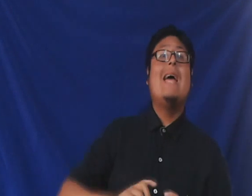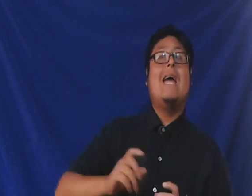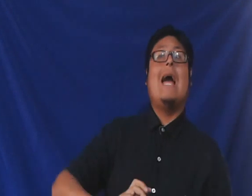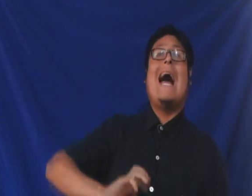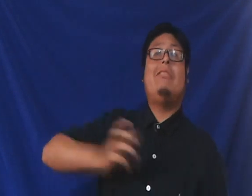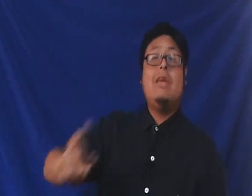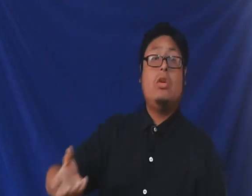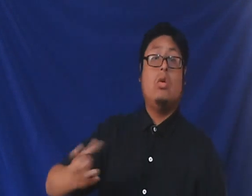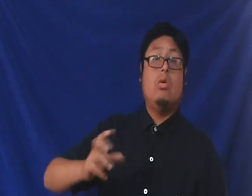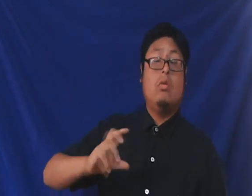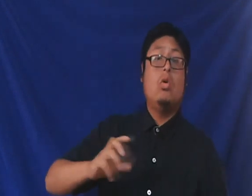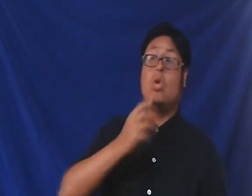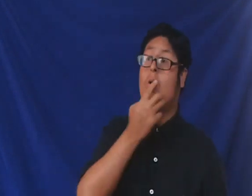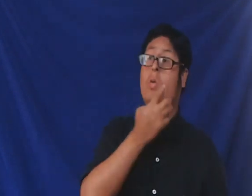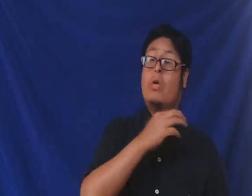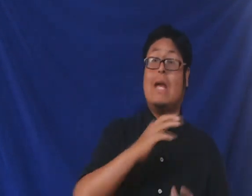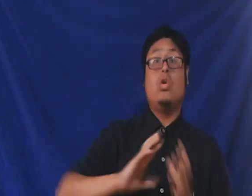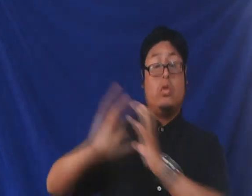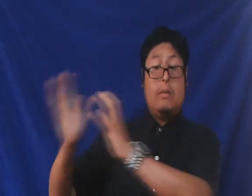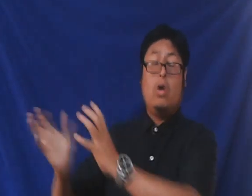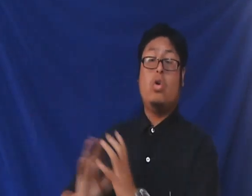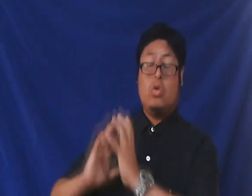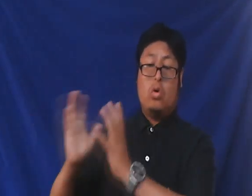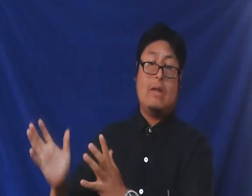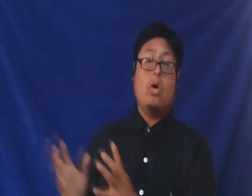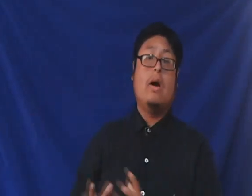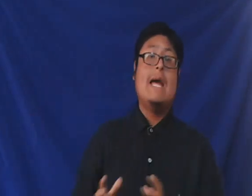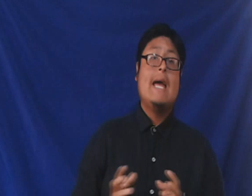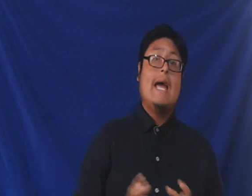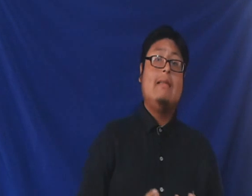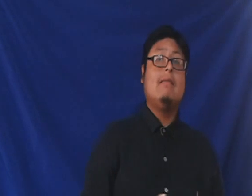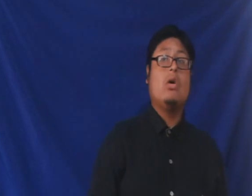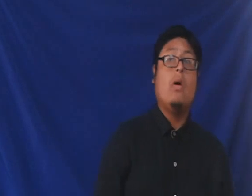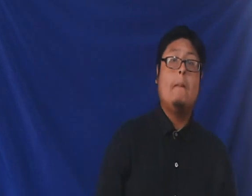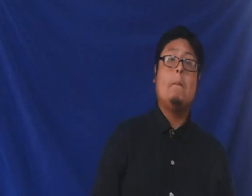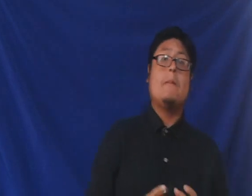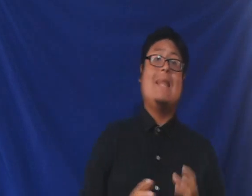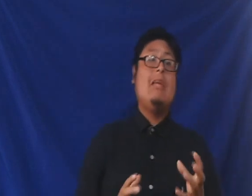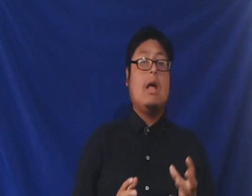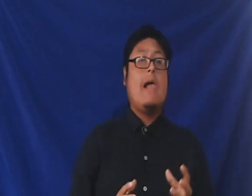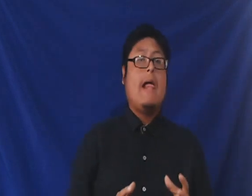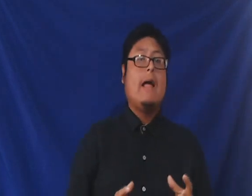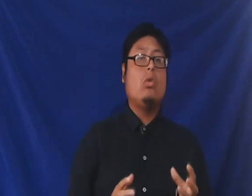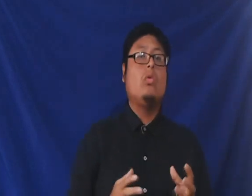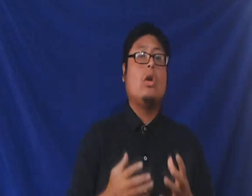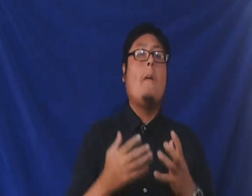Asirio no porque hay otro tipo hay otro Sargon este Sargon dicen que es un Sargon